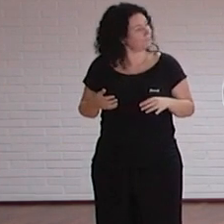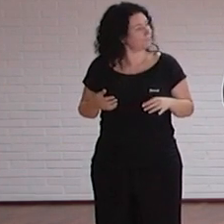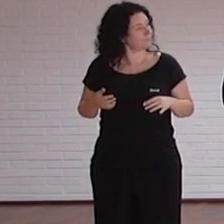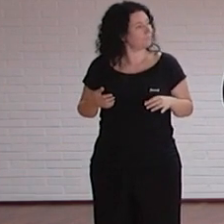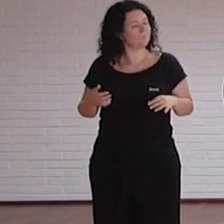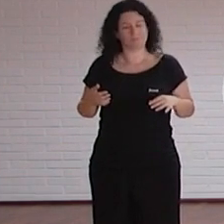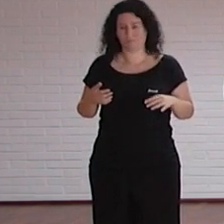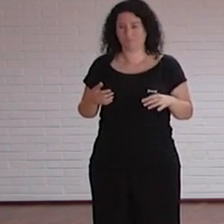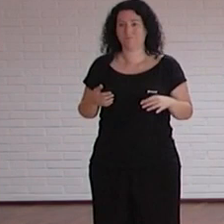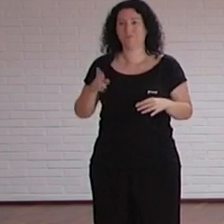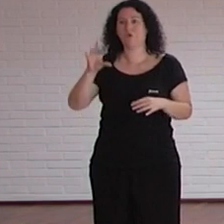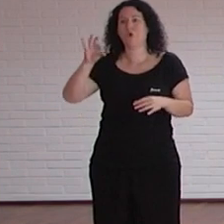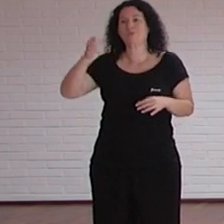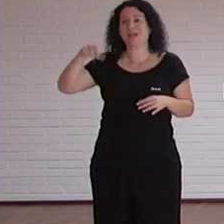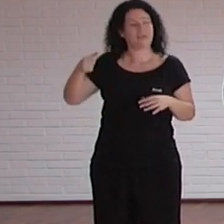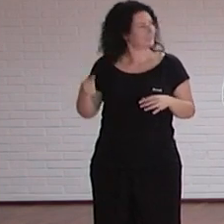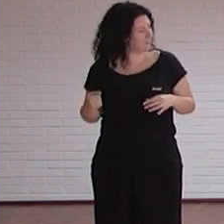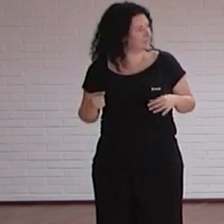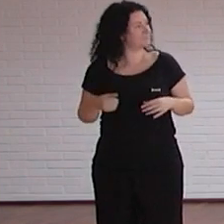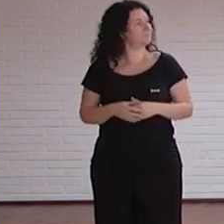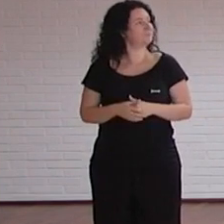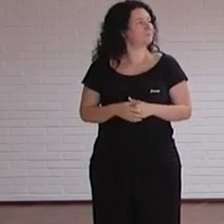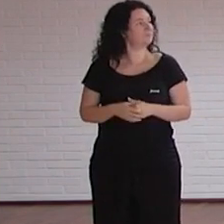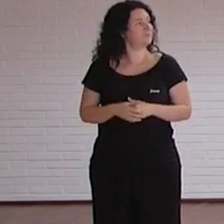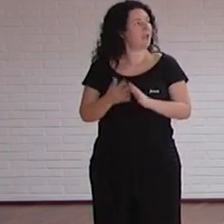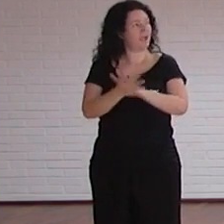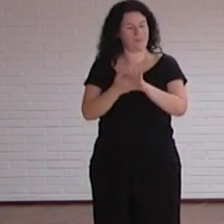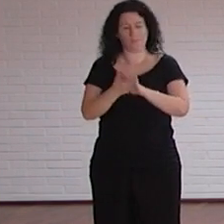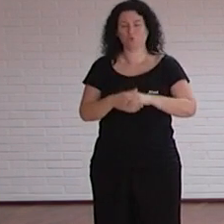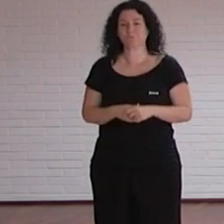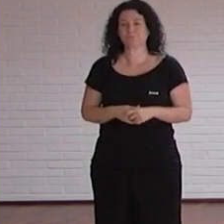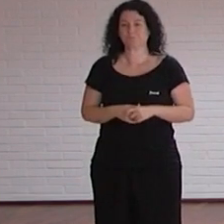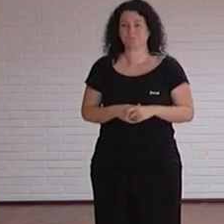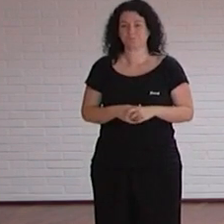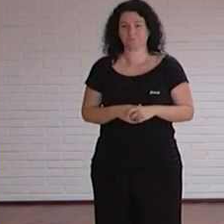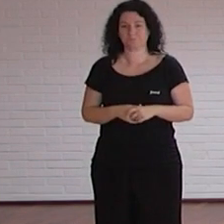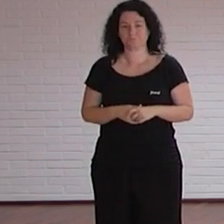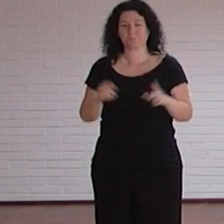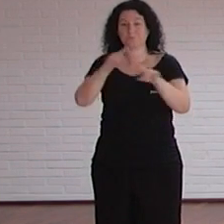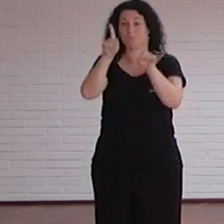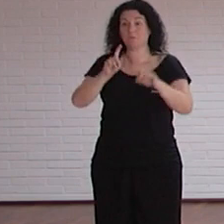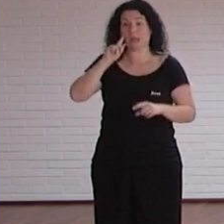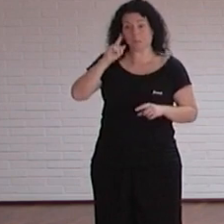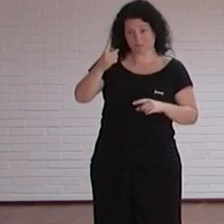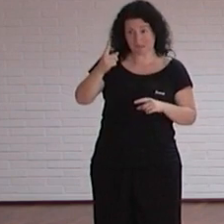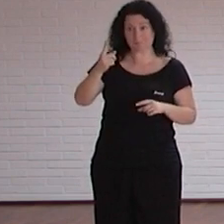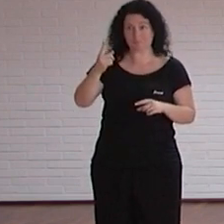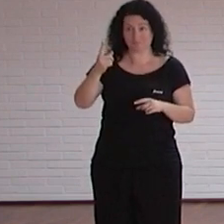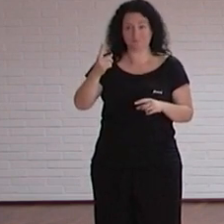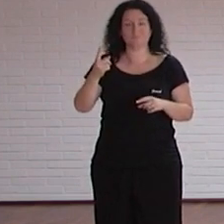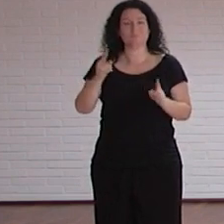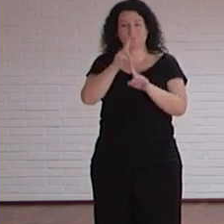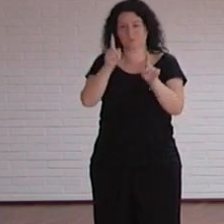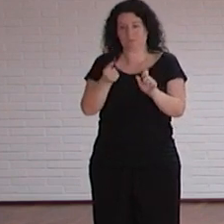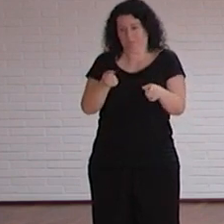he presentado con Rosana Rosana Satorre y bueno la primera pregunta la primera pregunta va a ser muy